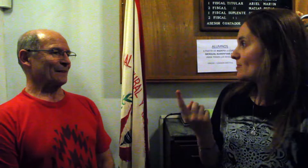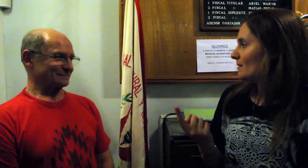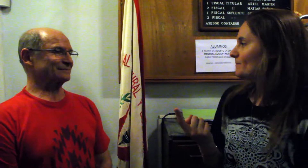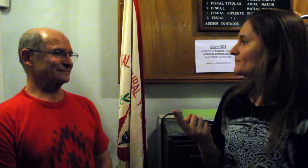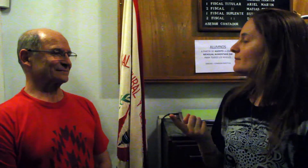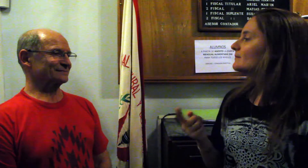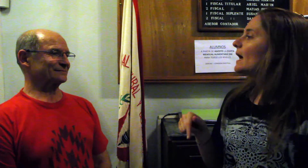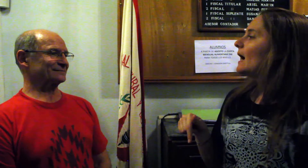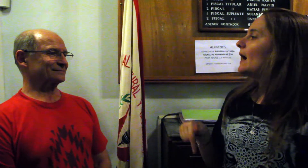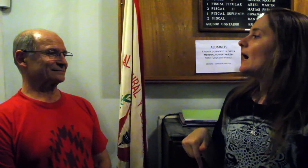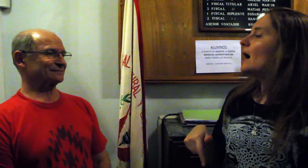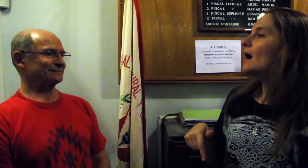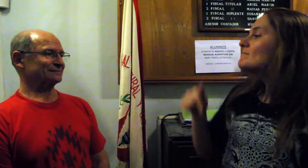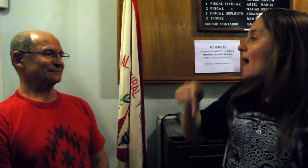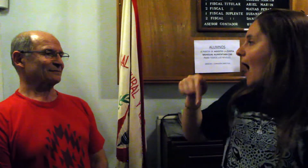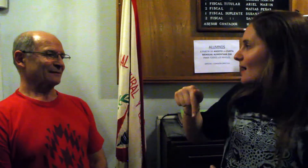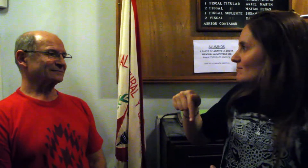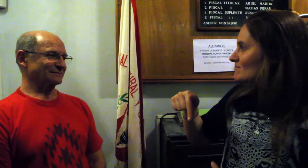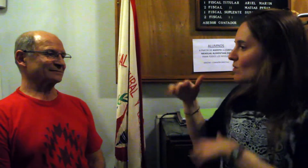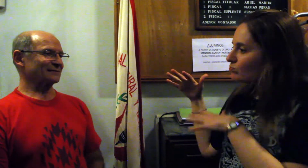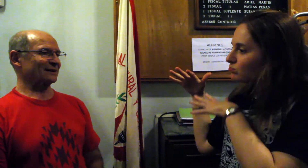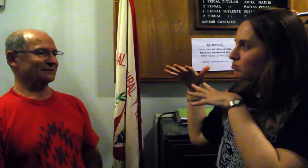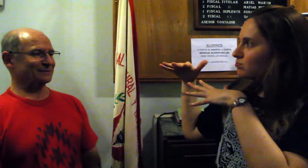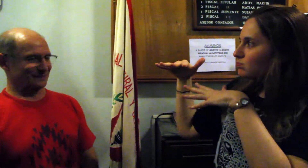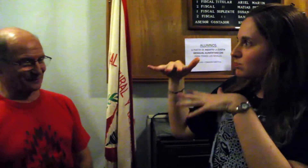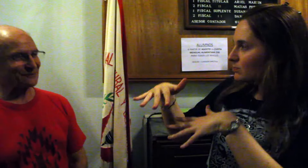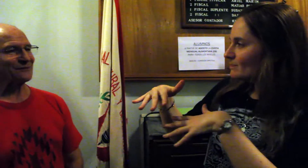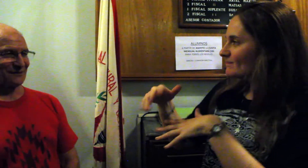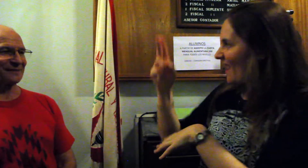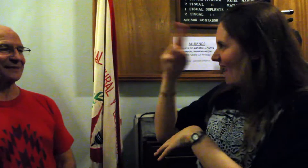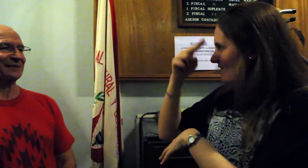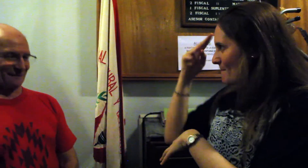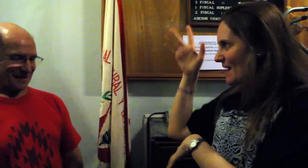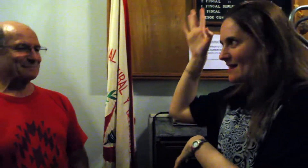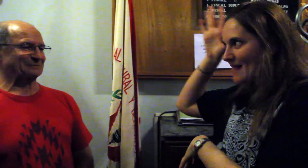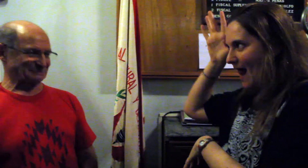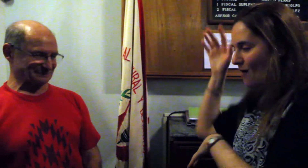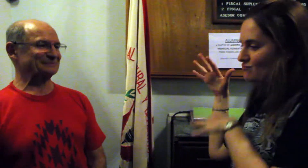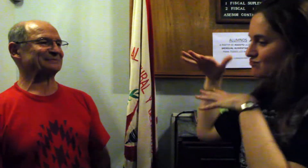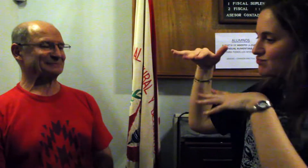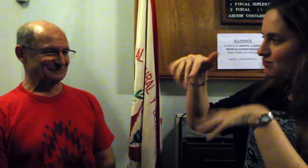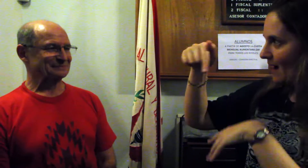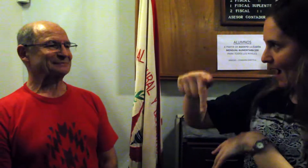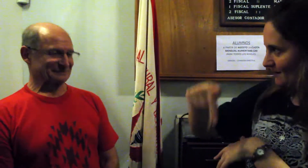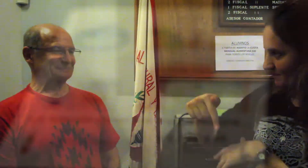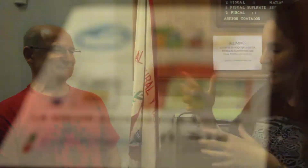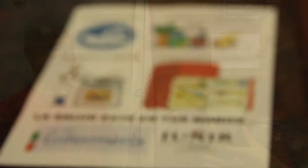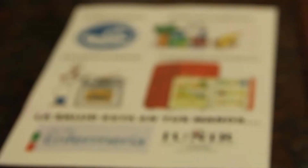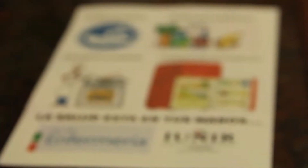y experiencias con la Escuela de Enfermería de UNIR. ¿Cómo ha sido